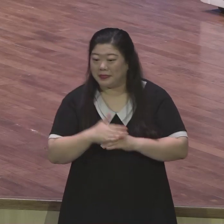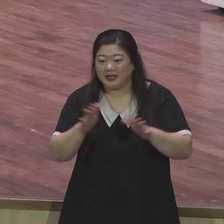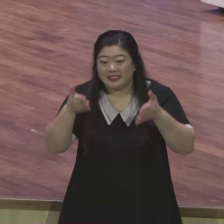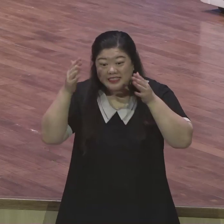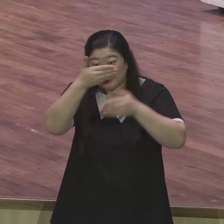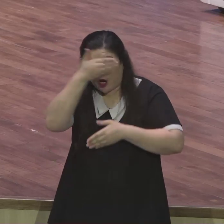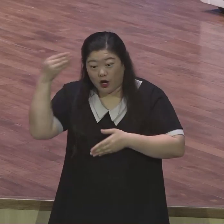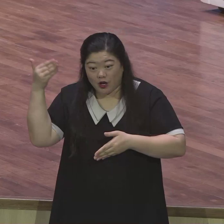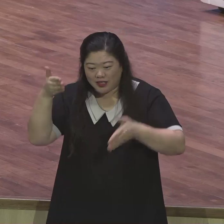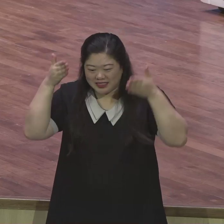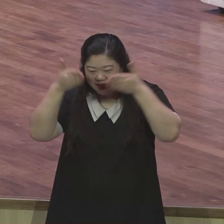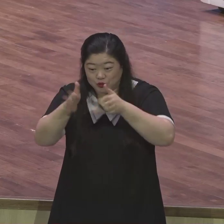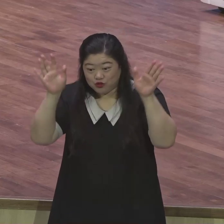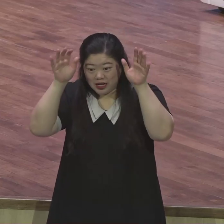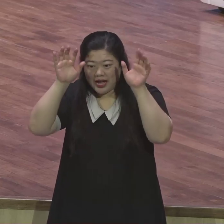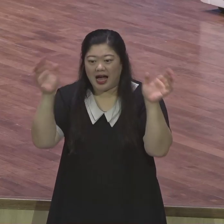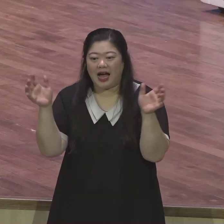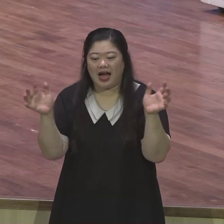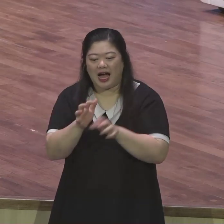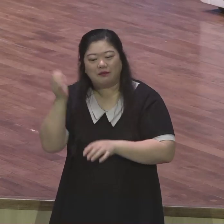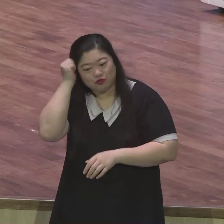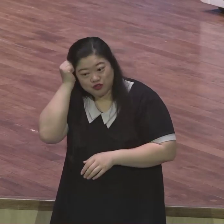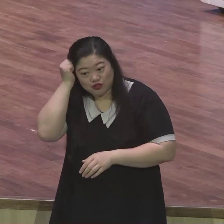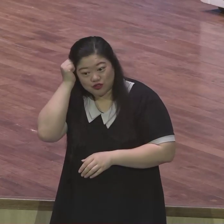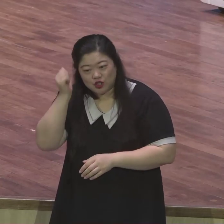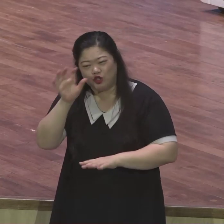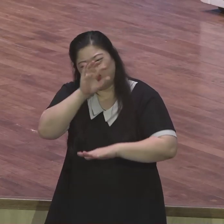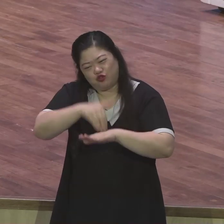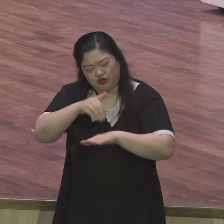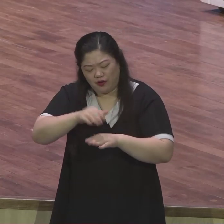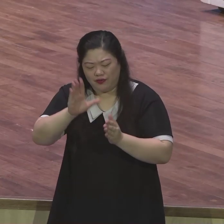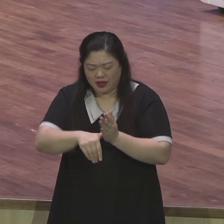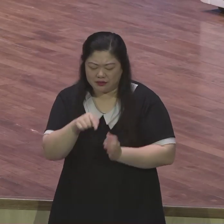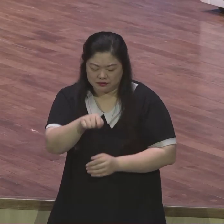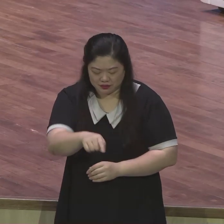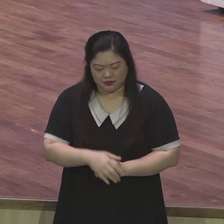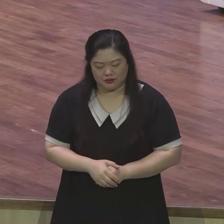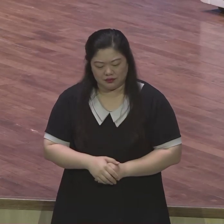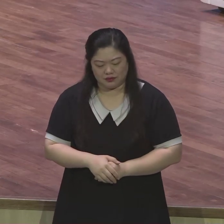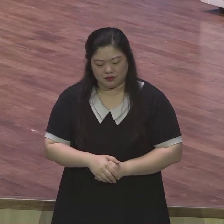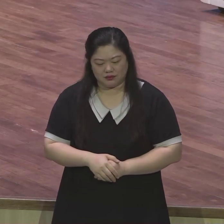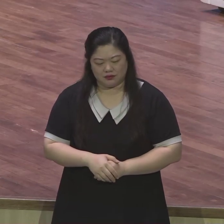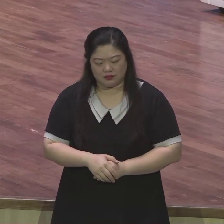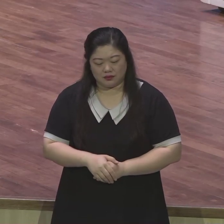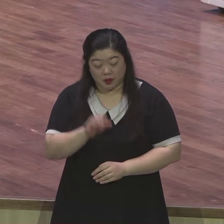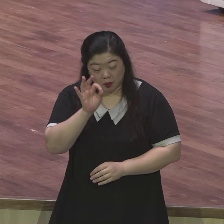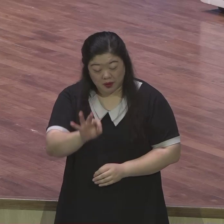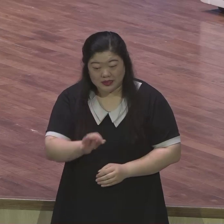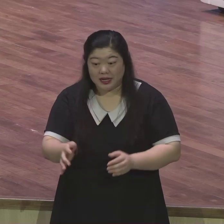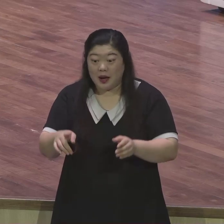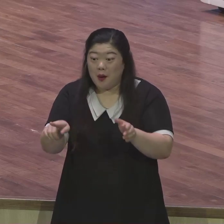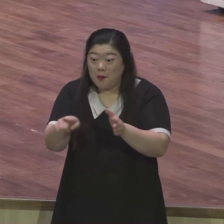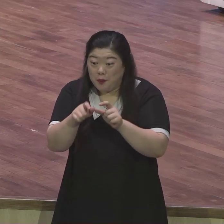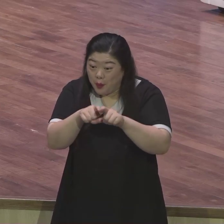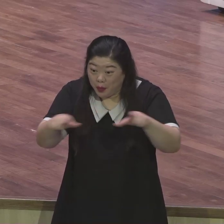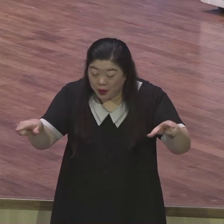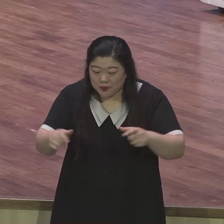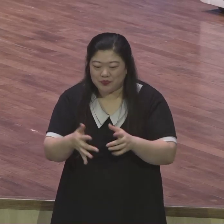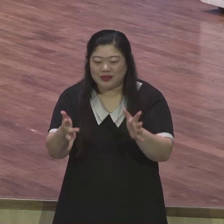예수가 그리스도나 사실을 열심히 최선을 다해서 믿는 게 아니라 그냥 믿는 거예요 성경 기록하기 때문에 그냥 믿으시기